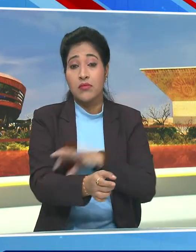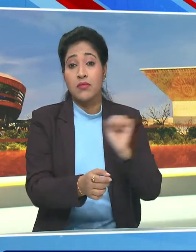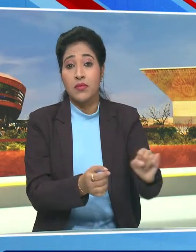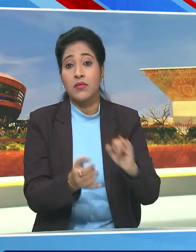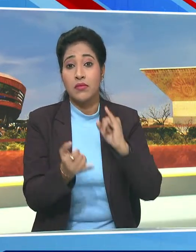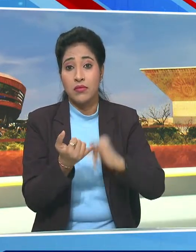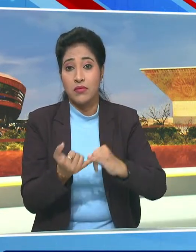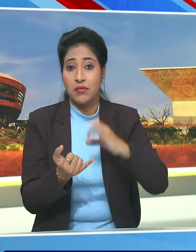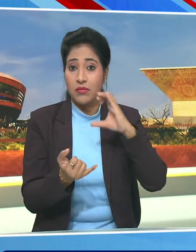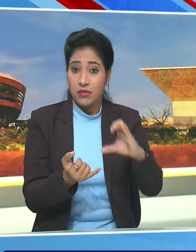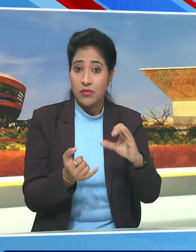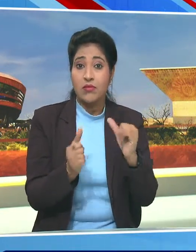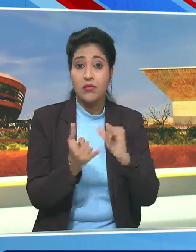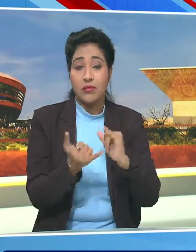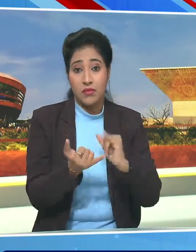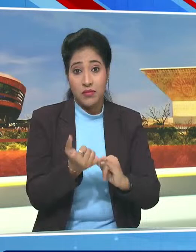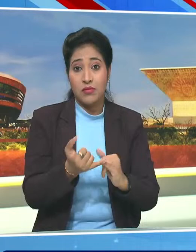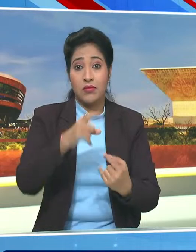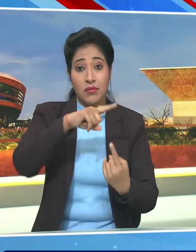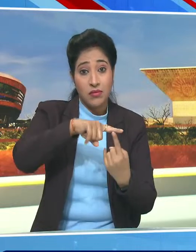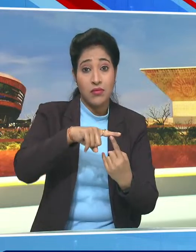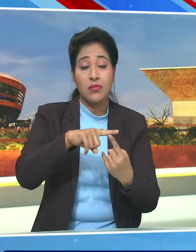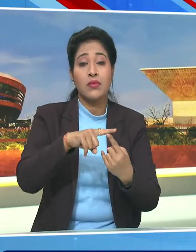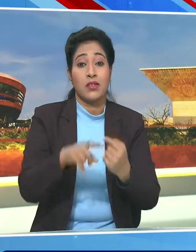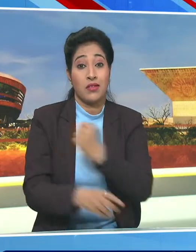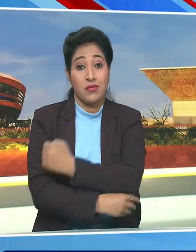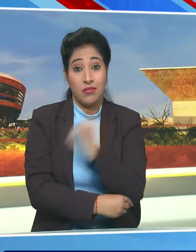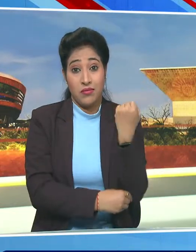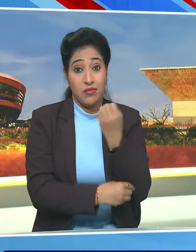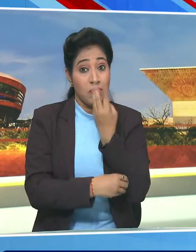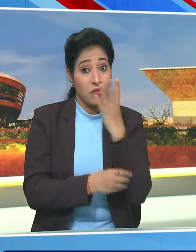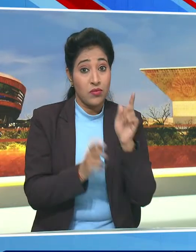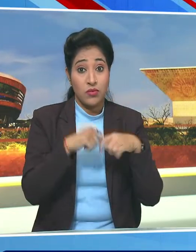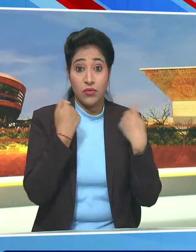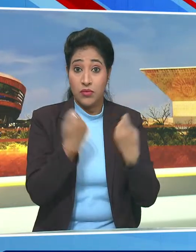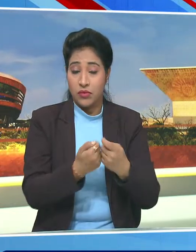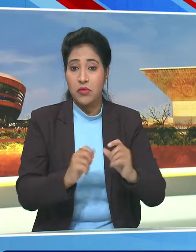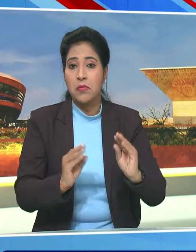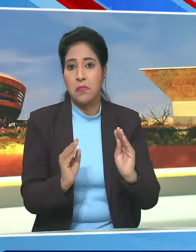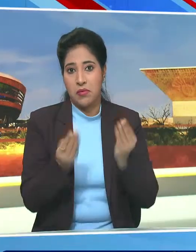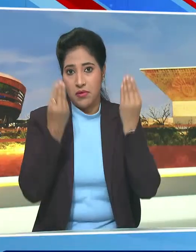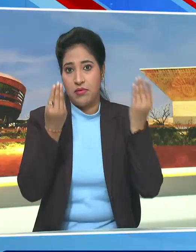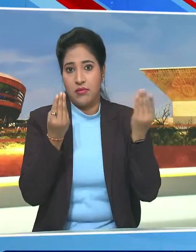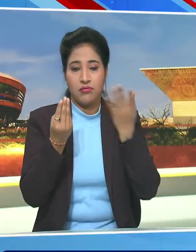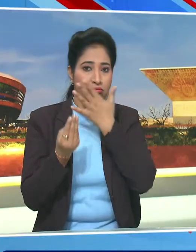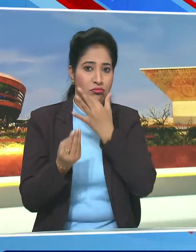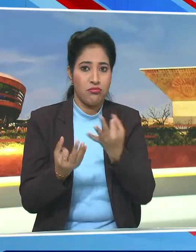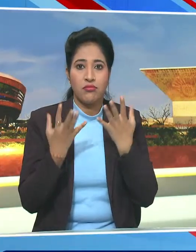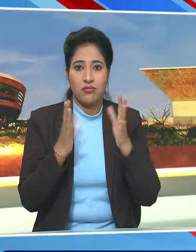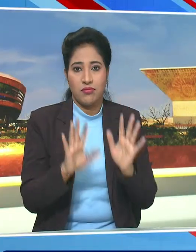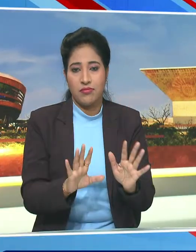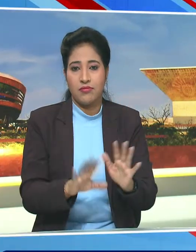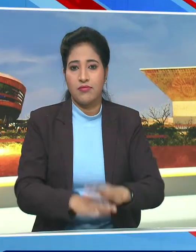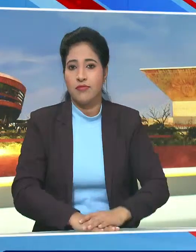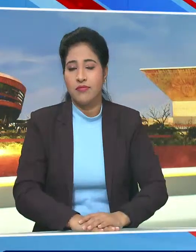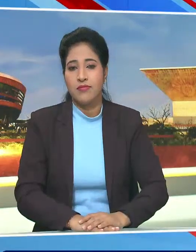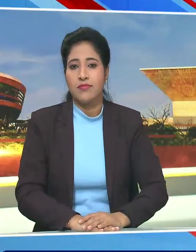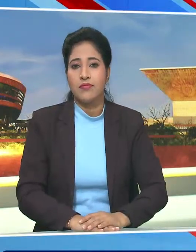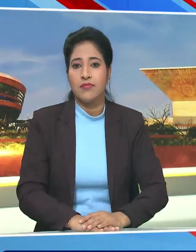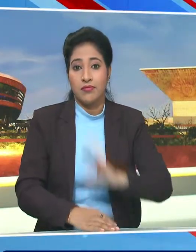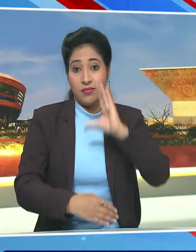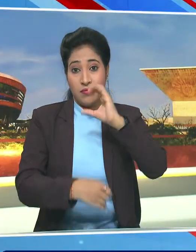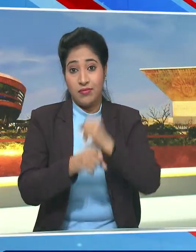में ऐसी और सीटों पर भी भाजबा को भेतरीन प्रदर्शन अभी तक दर्च किया गया है